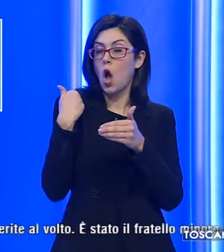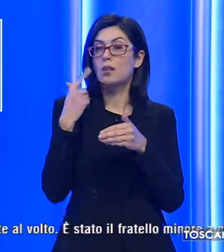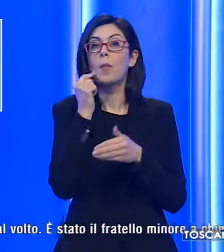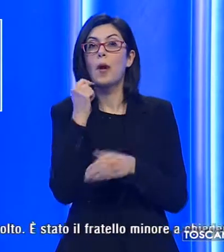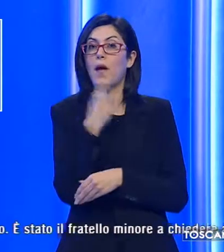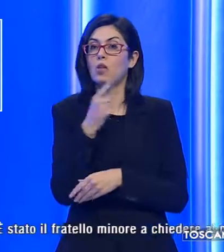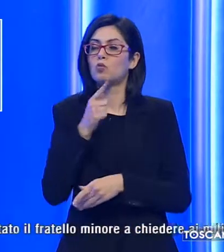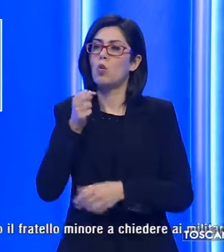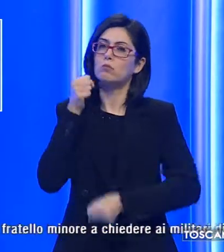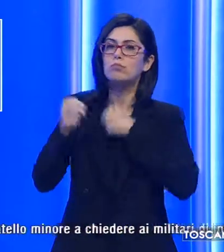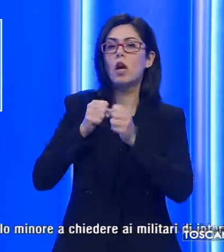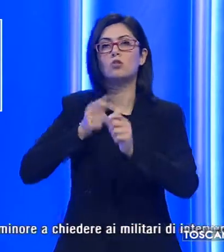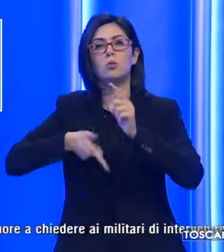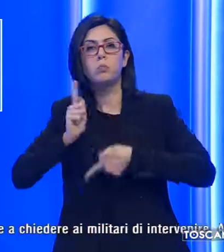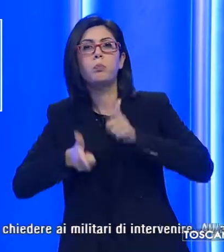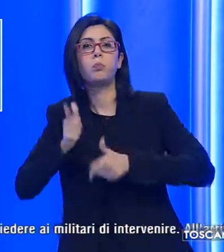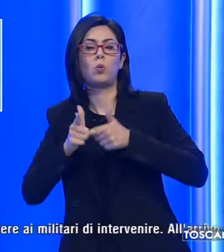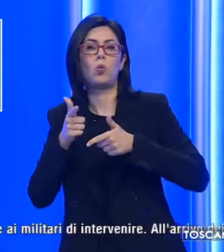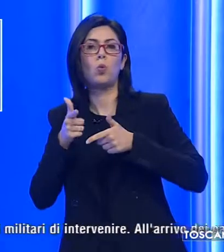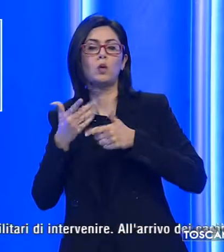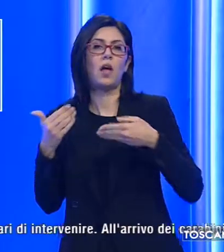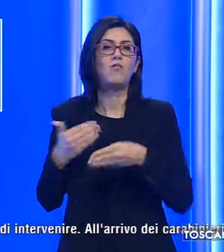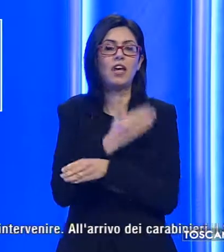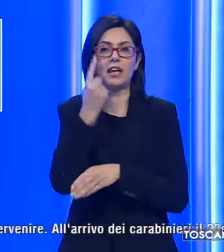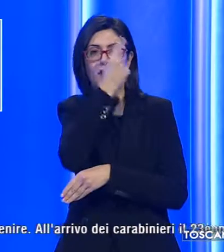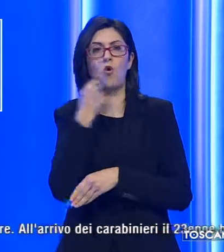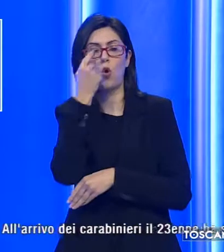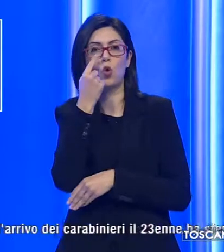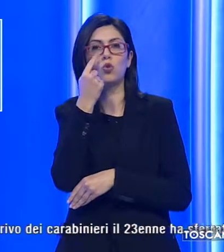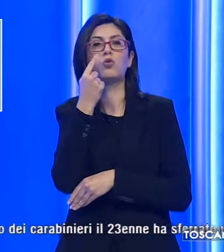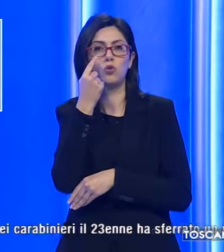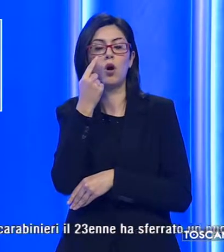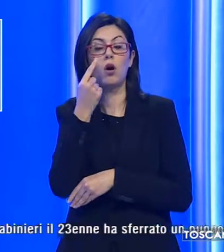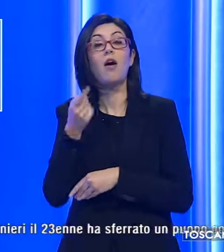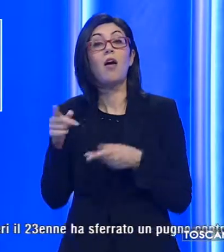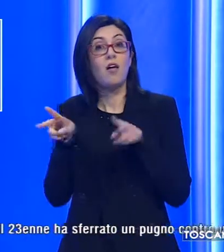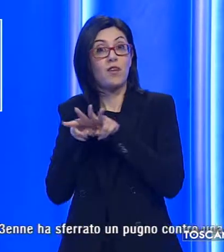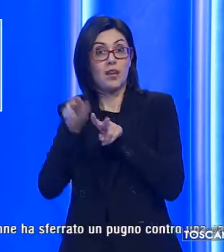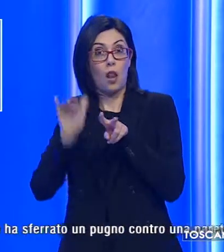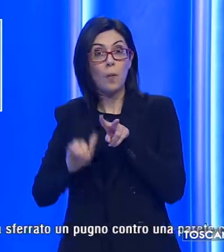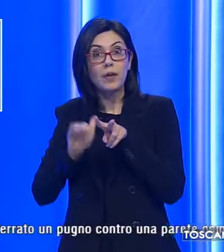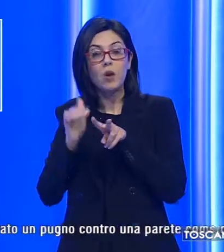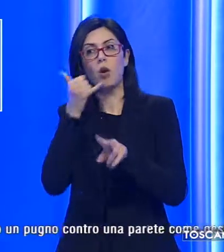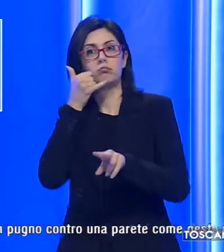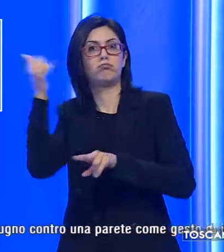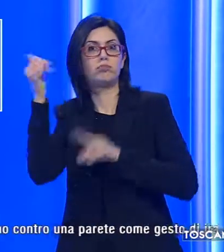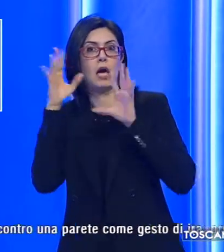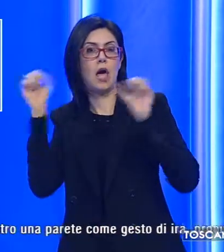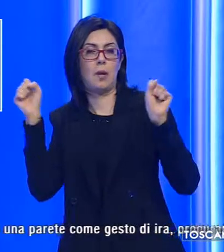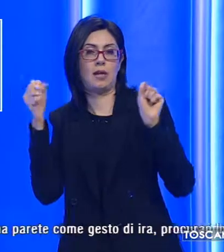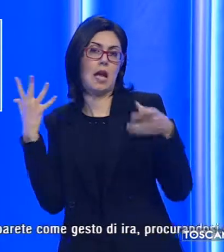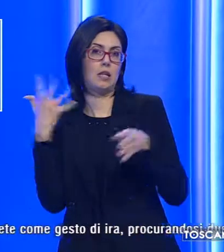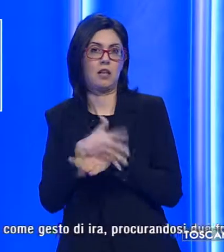con calci e pugni provocandogli ferite al volto. È stato un fratello minore a chiedere ai militari di